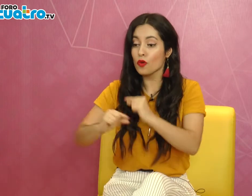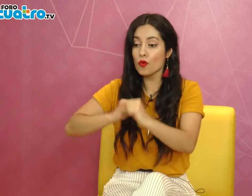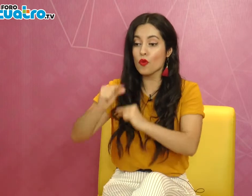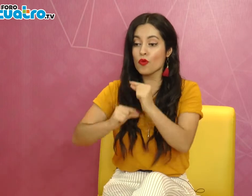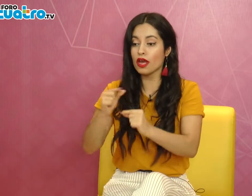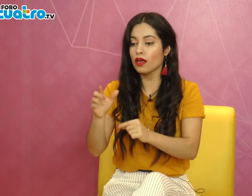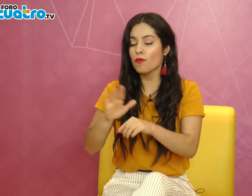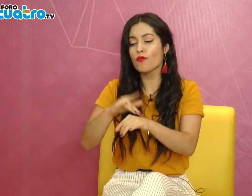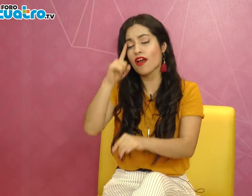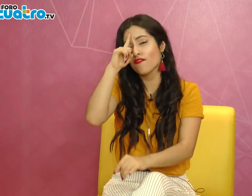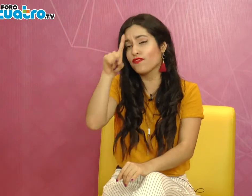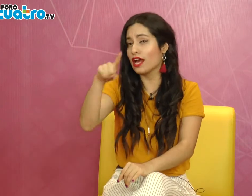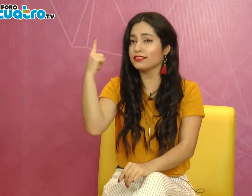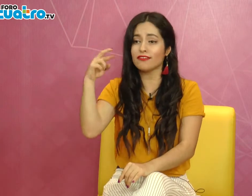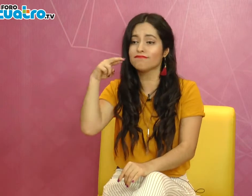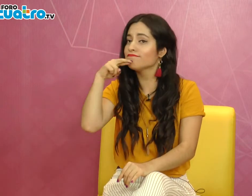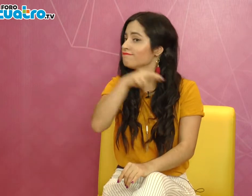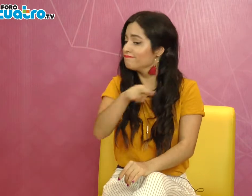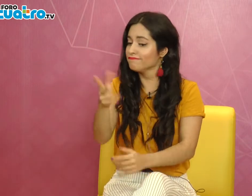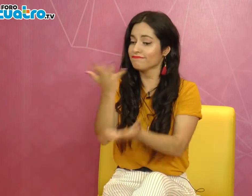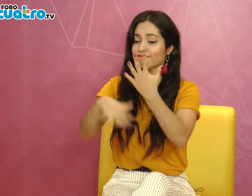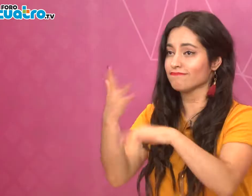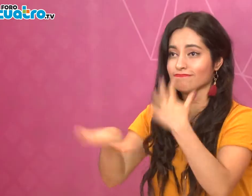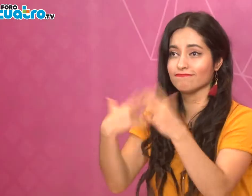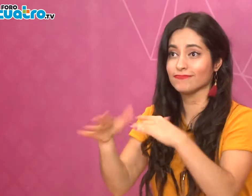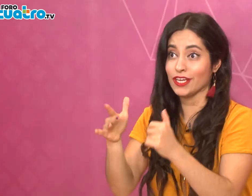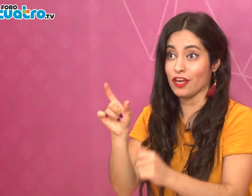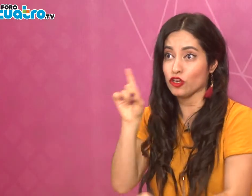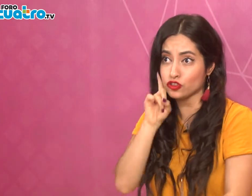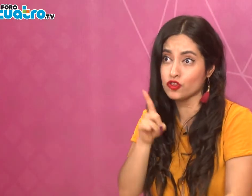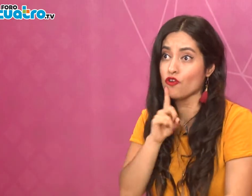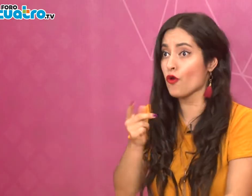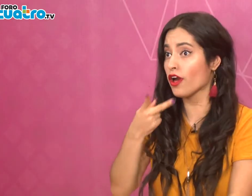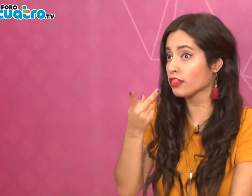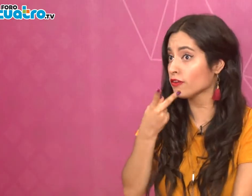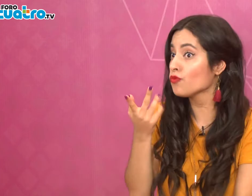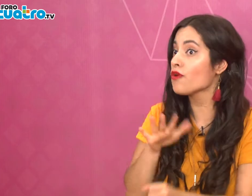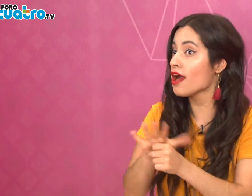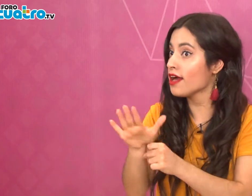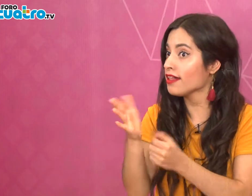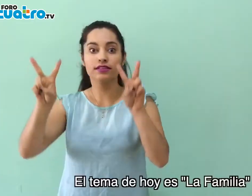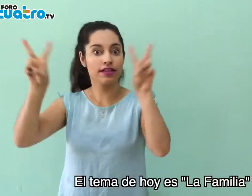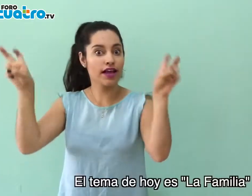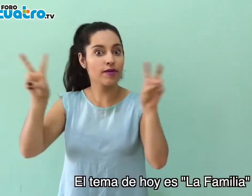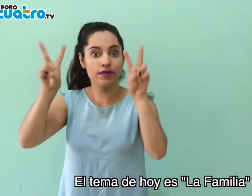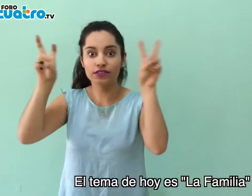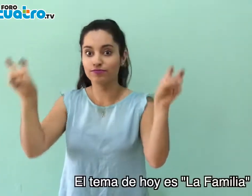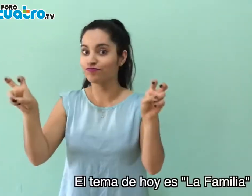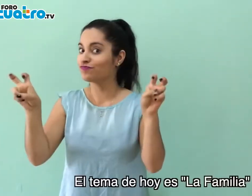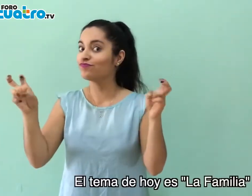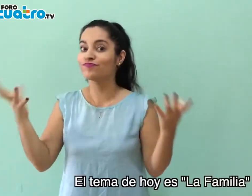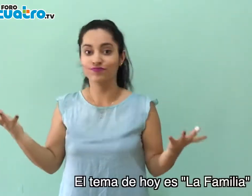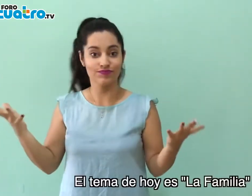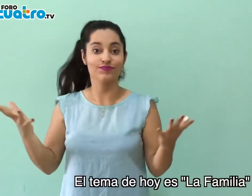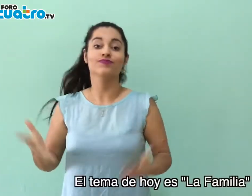Sí, creo que si desde chiquitos aprenden esta lengua, se facilita más su aprendizaje.